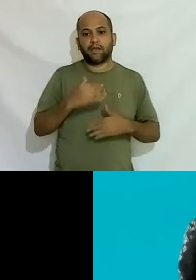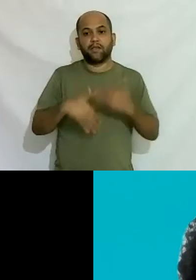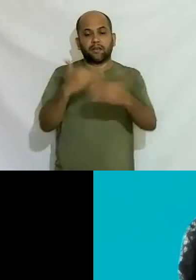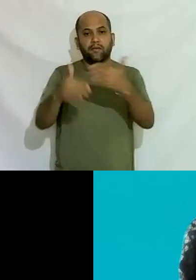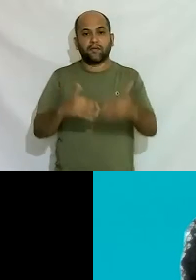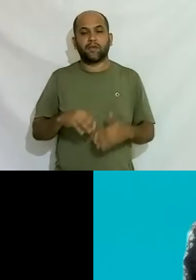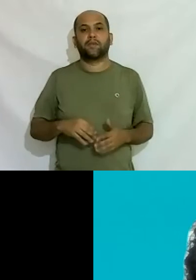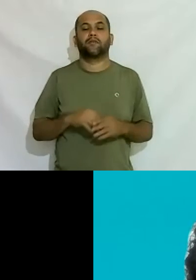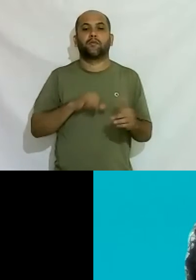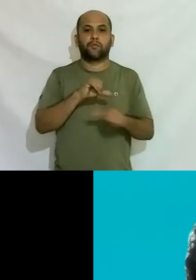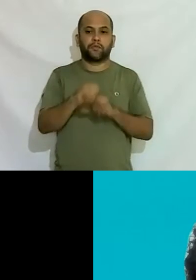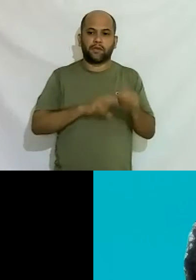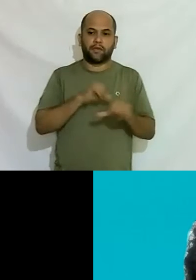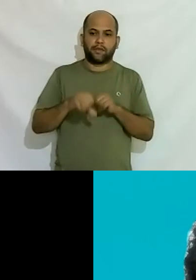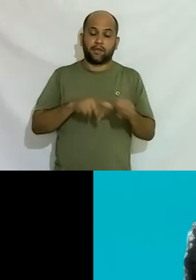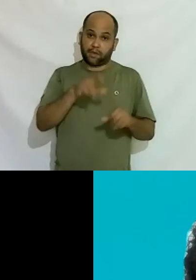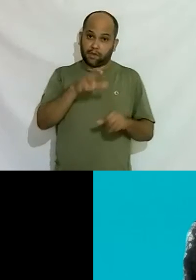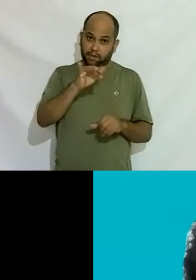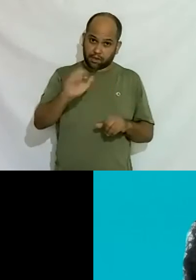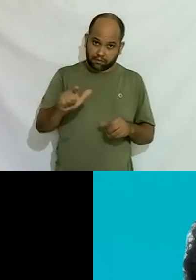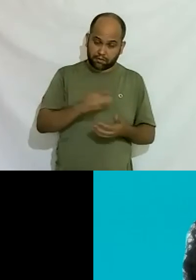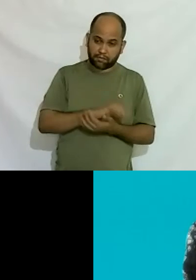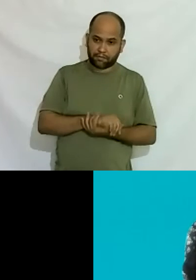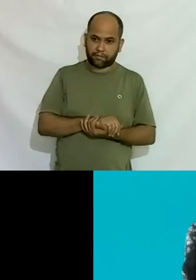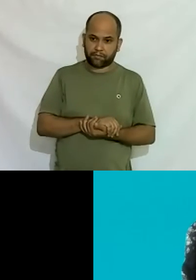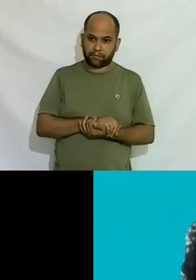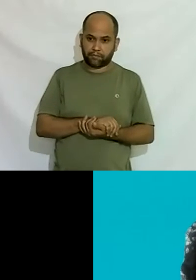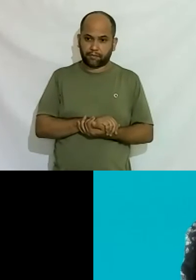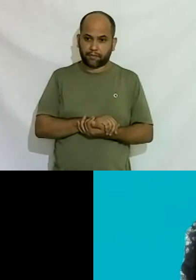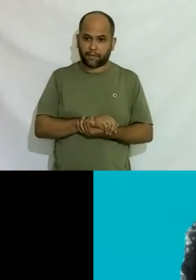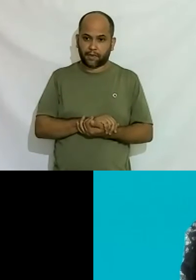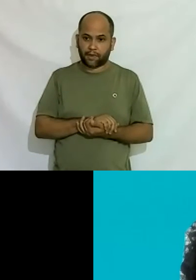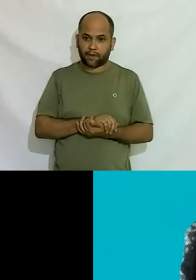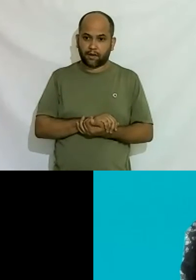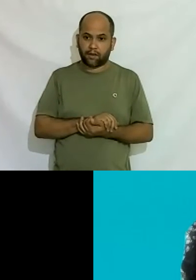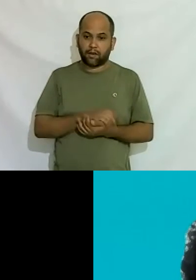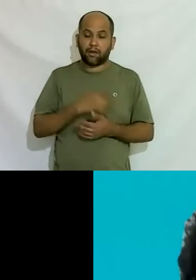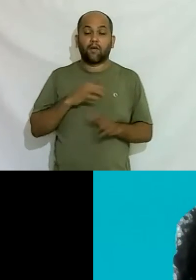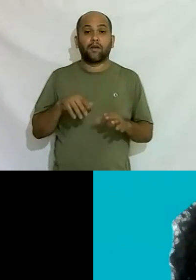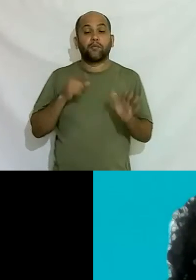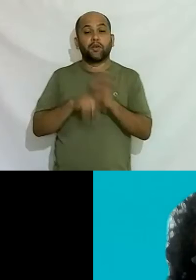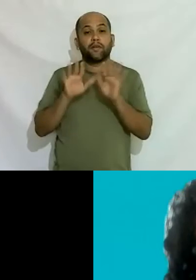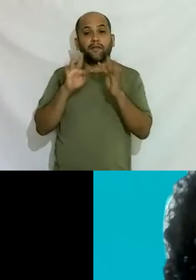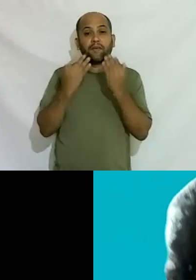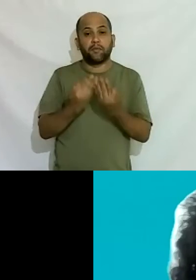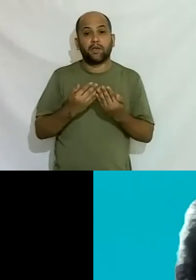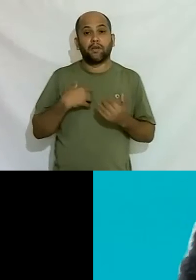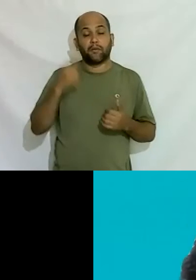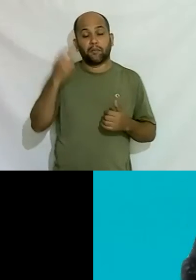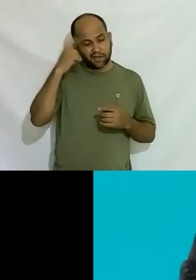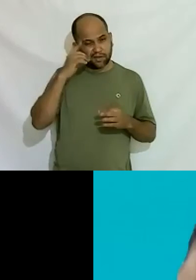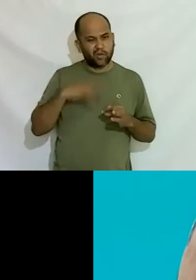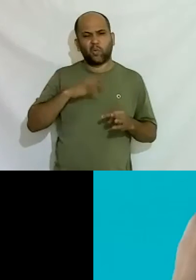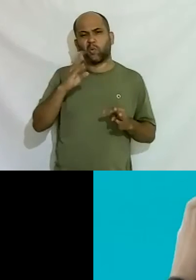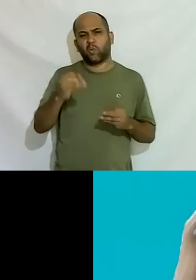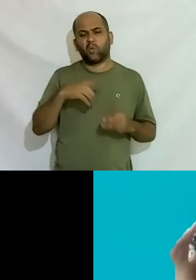multiplicações reais quanto à pergunta das famílias eu acho que tem um pouco de tudo eu